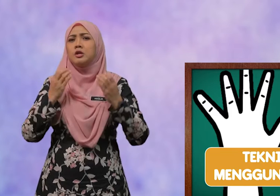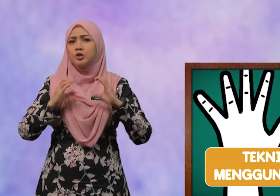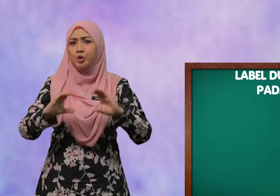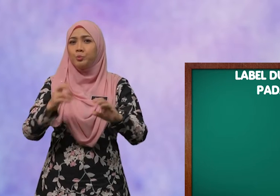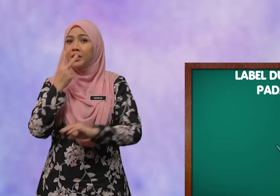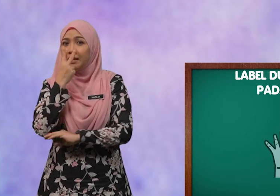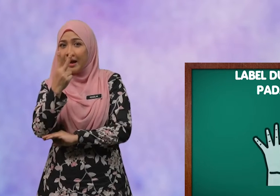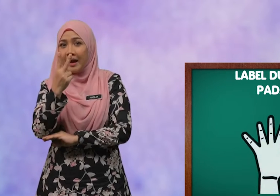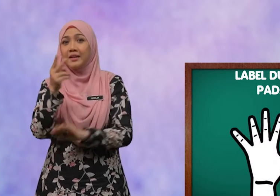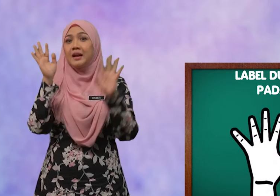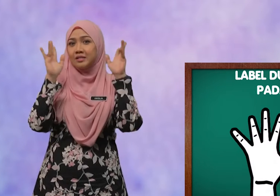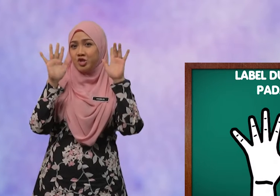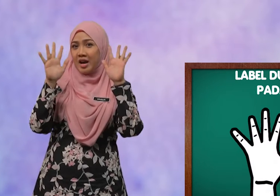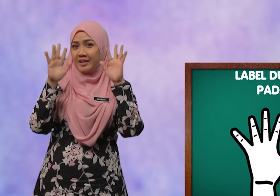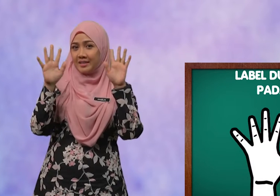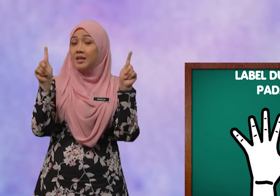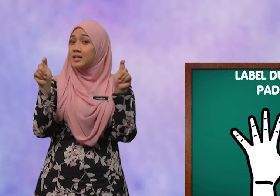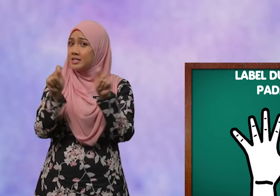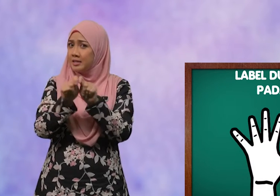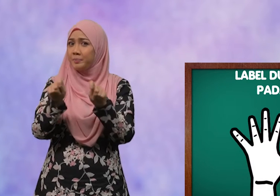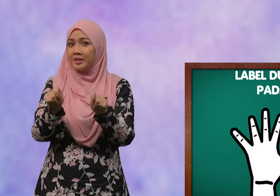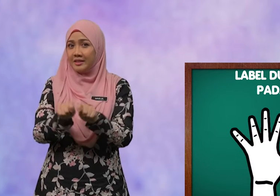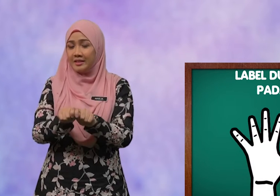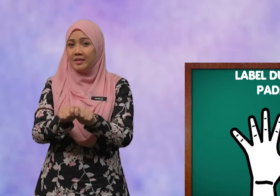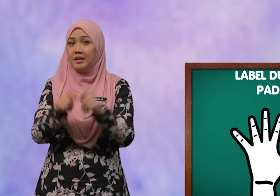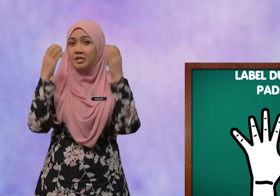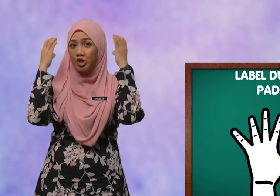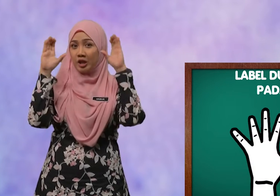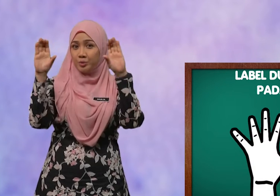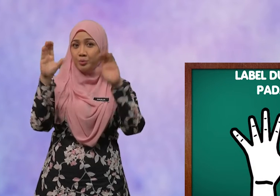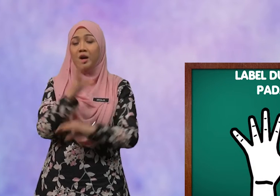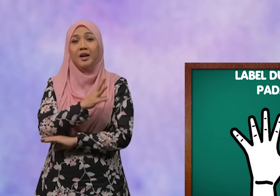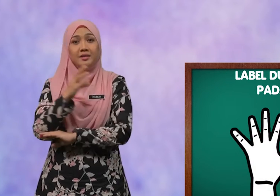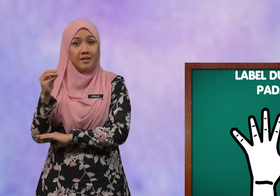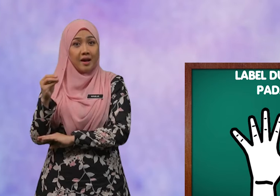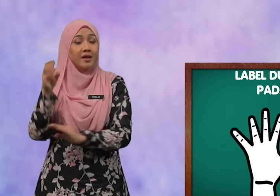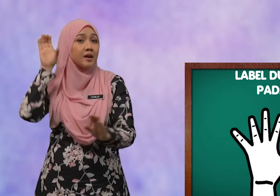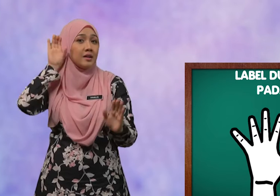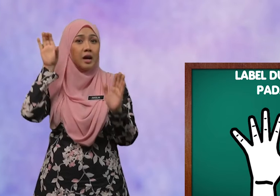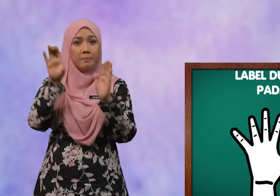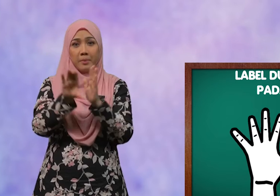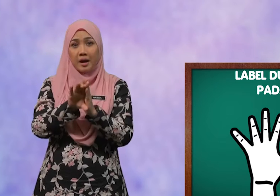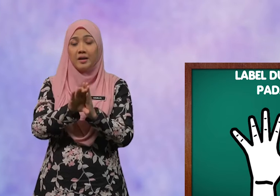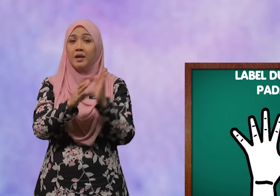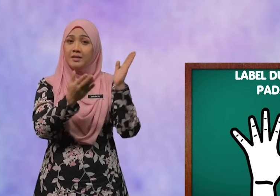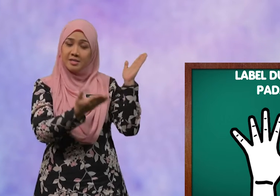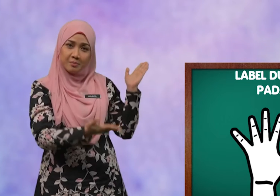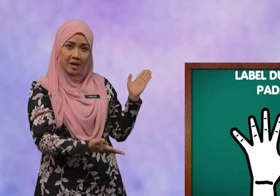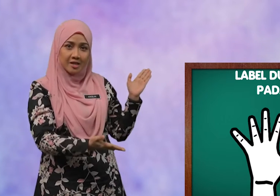Cuba lihat jari Seperti cikgu Dan gambar di sebelah